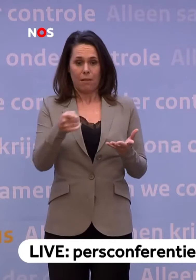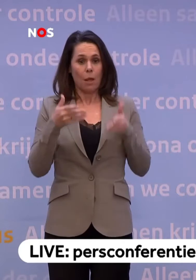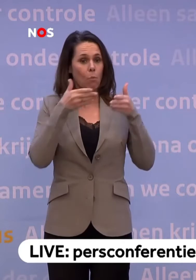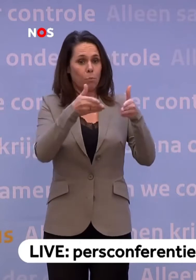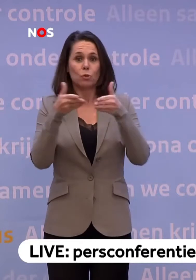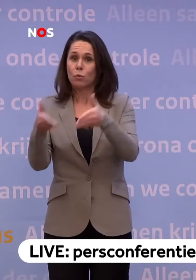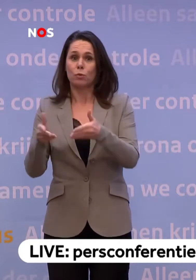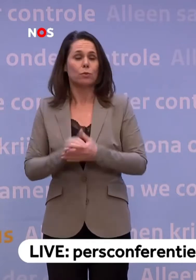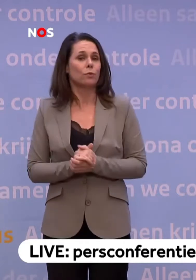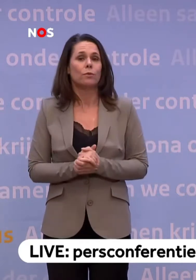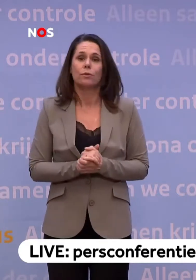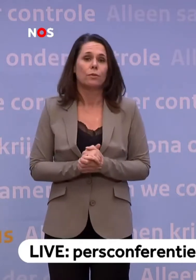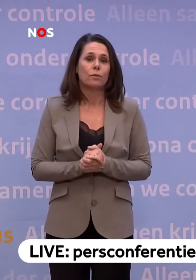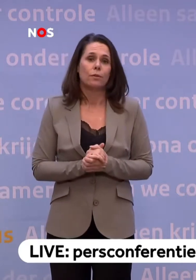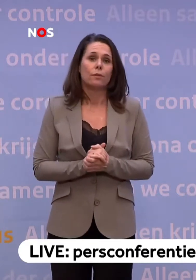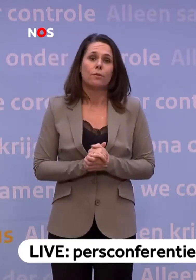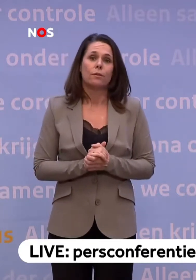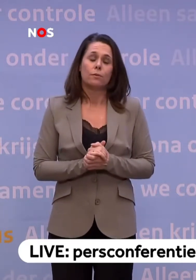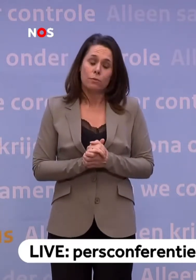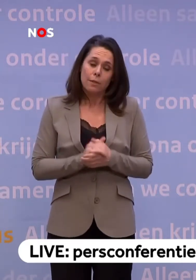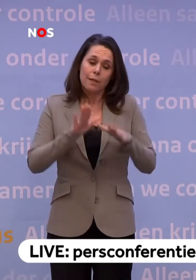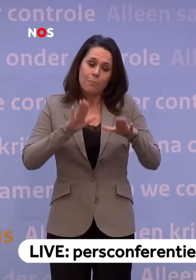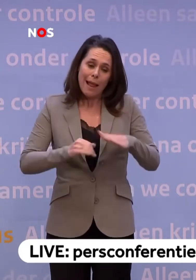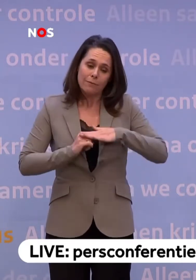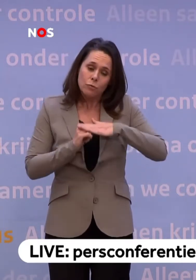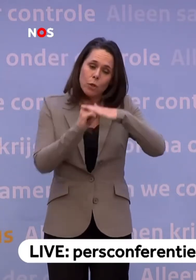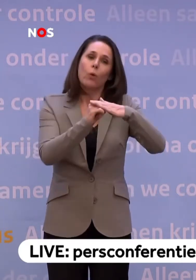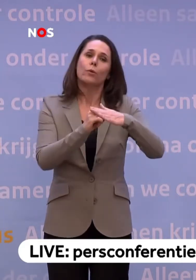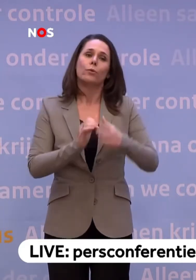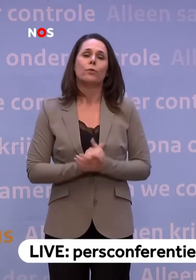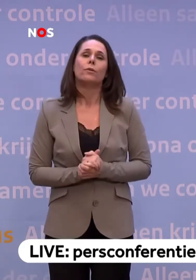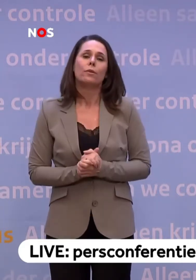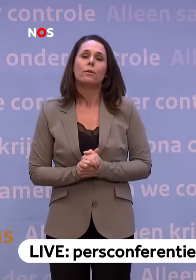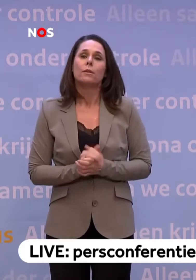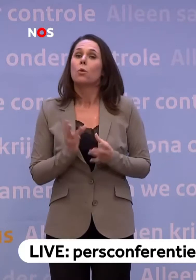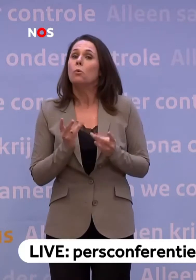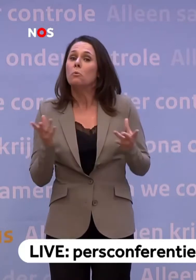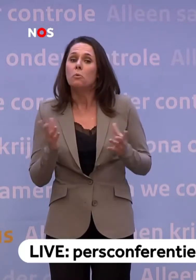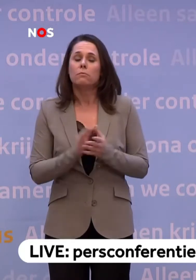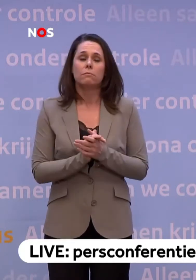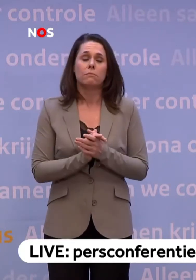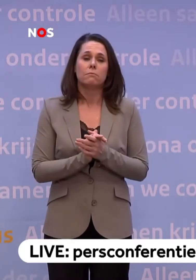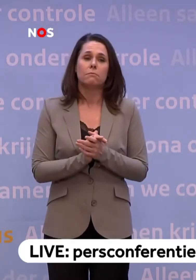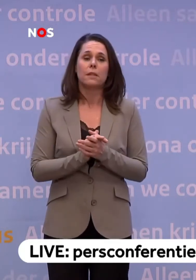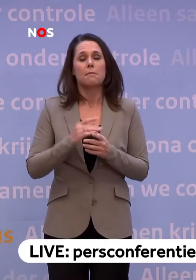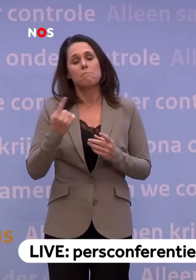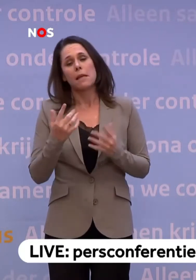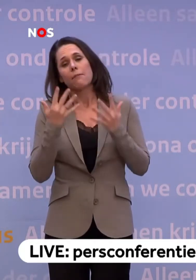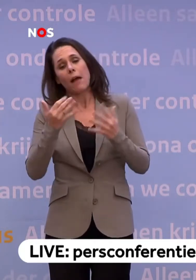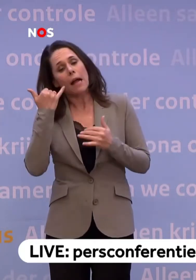Laten we onze handen naar hen blijven uitsteken. Door extra vaak de telefoon te pakken.